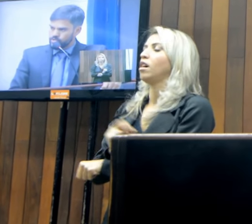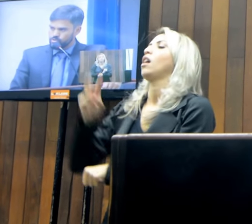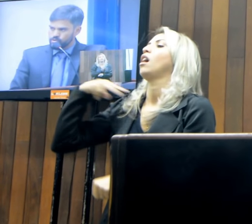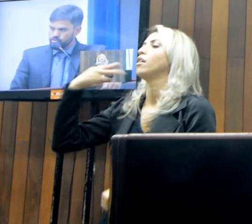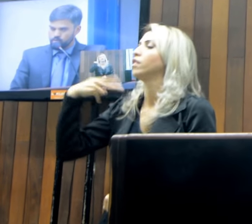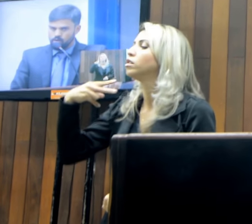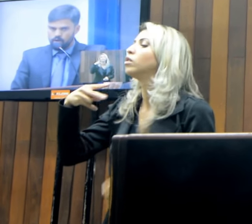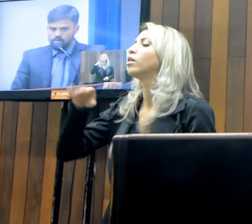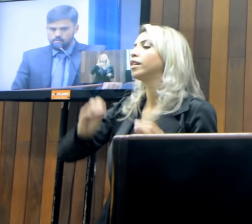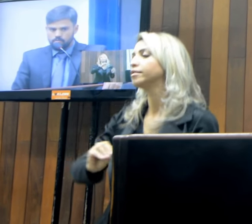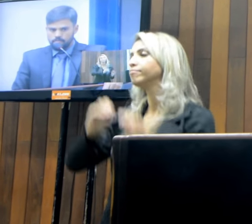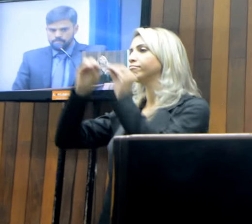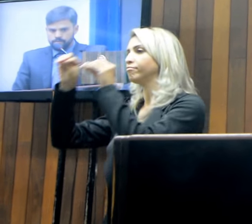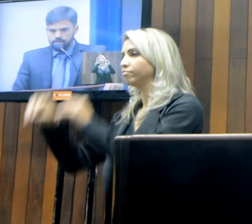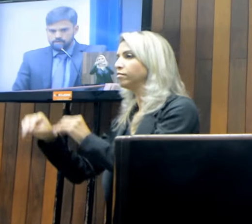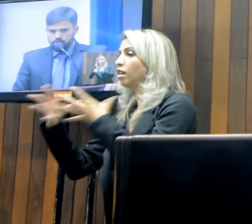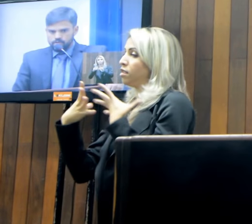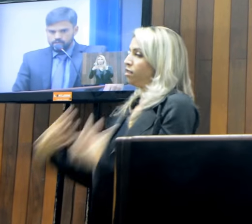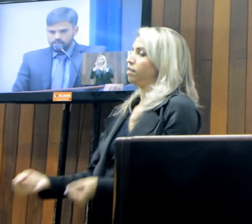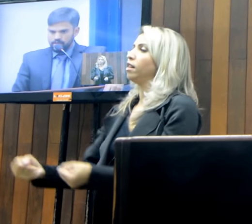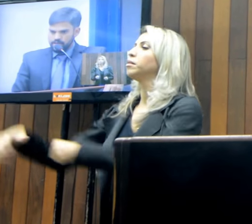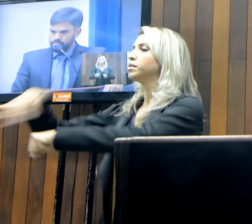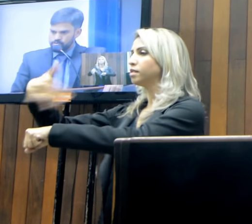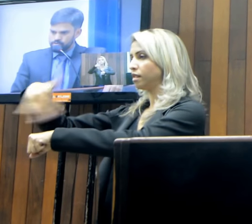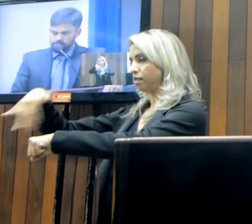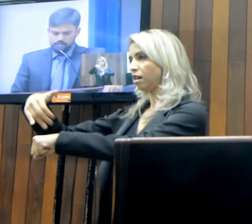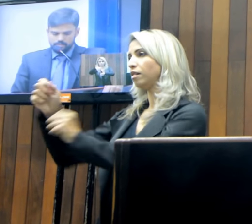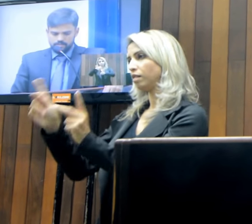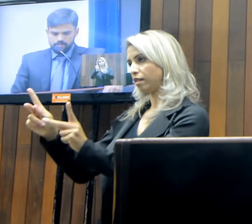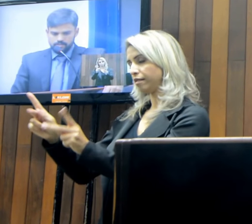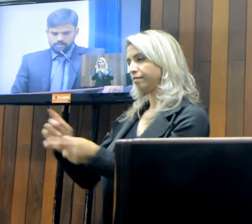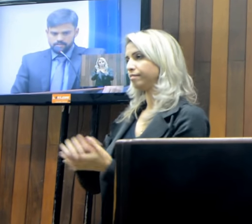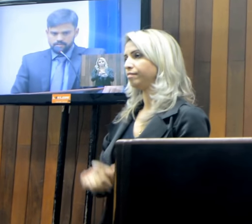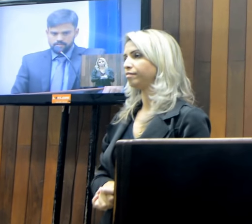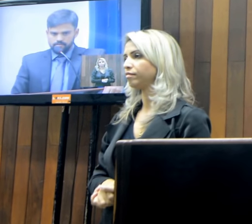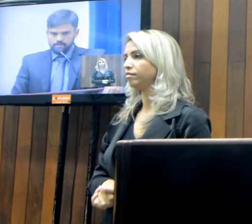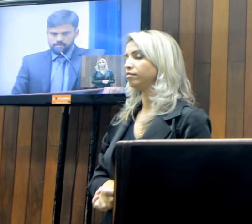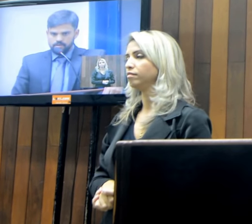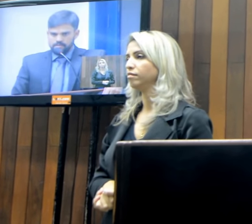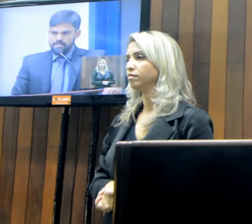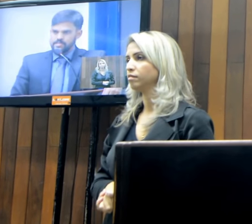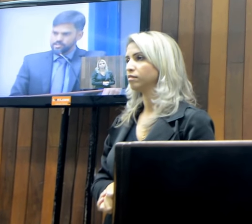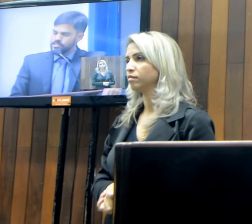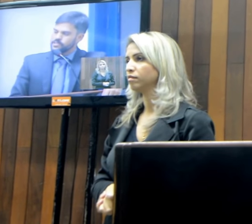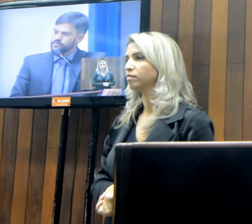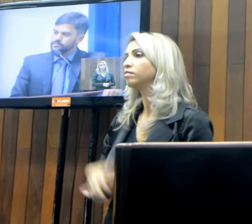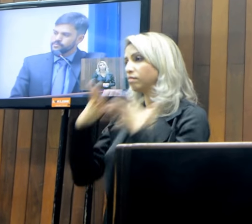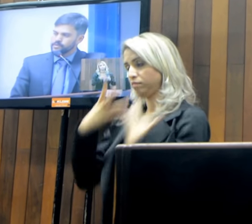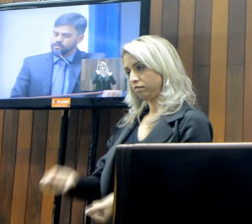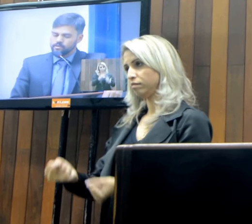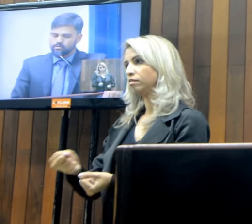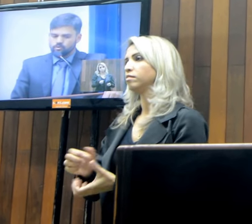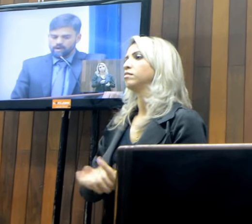assumindo tal cargo. Vou deixar claro, Sr. Presidente, que decidi